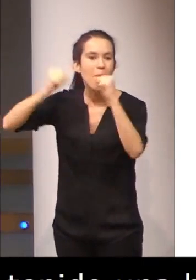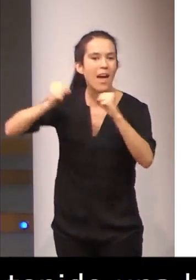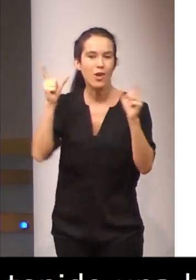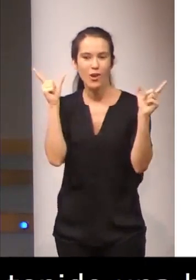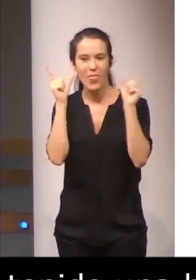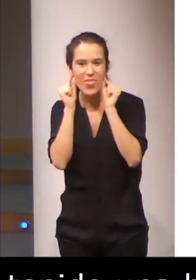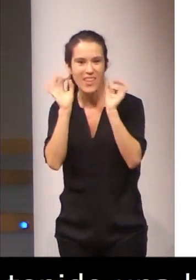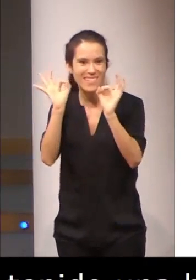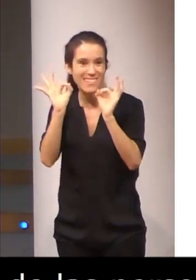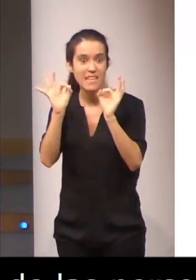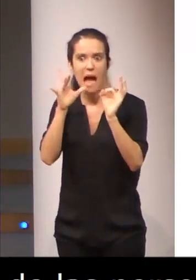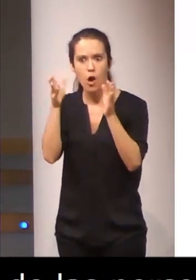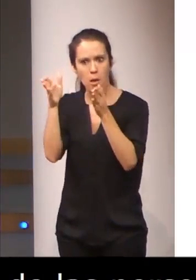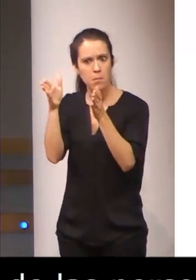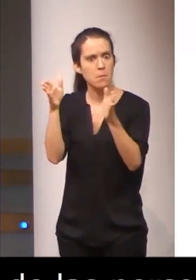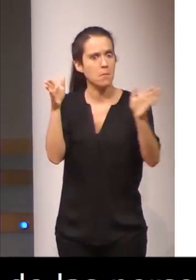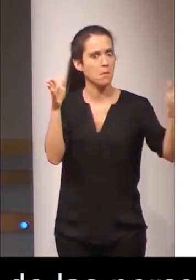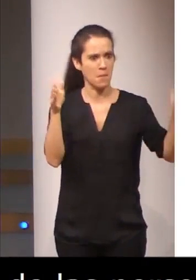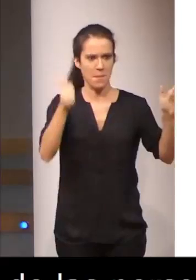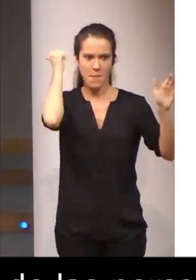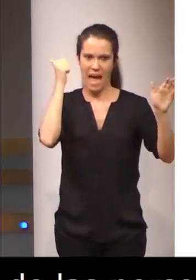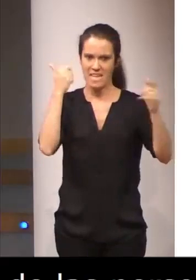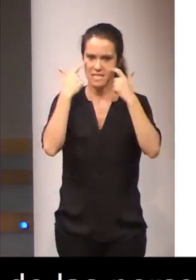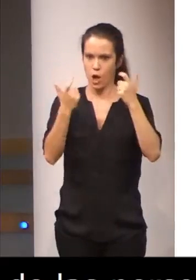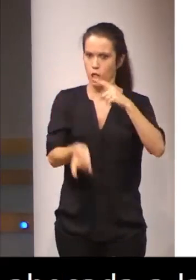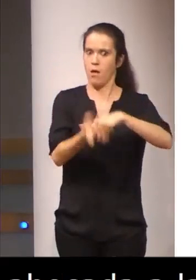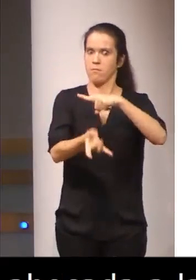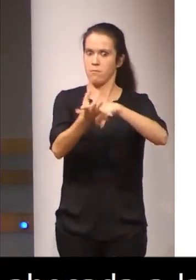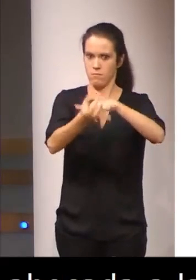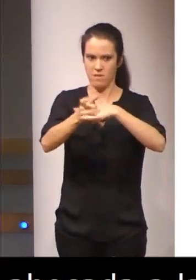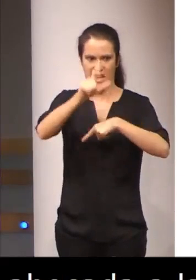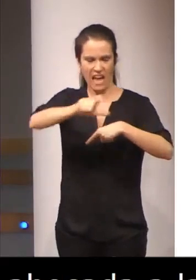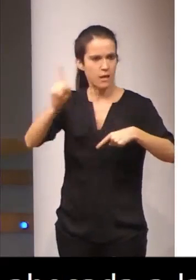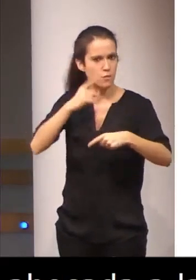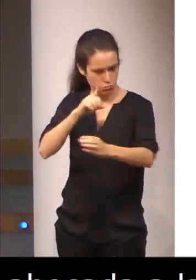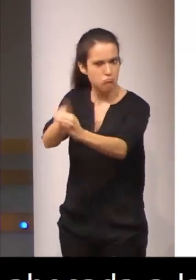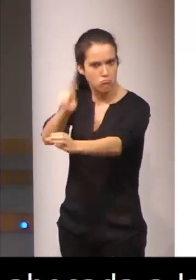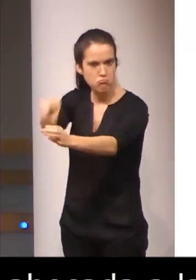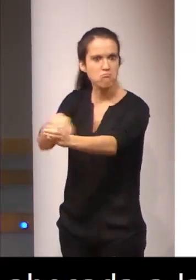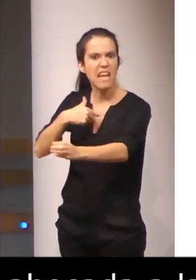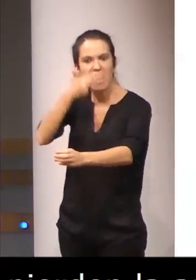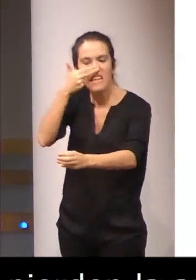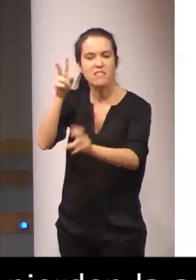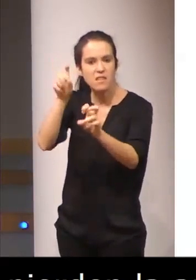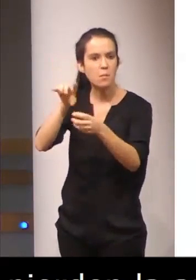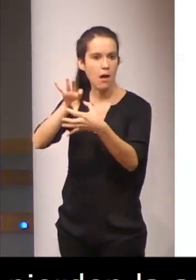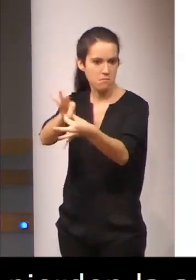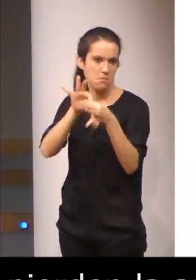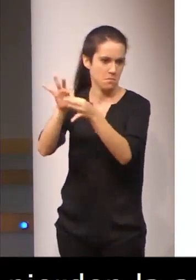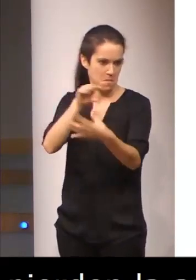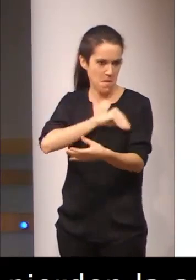Y ahora hay una naciente población sorda que también está preocupada por ese sentido de